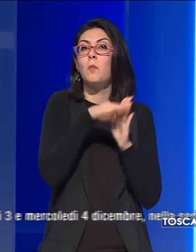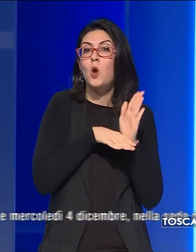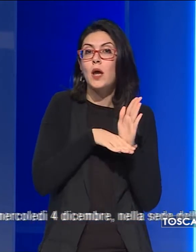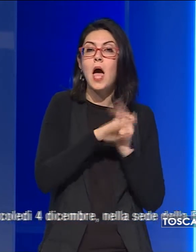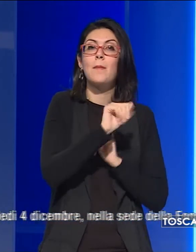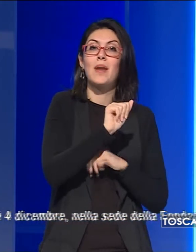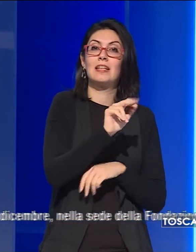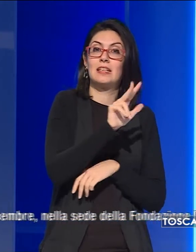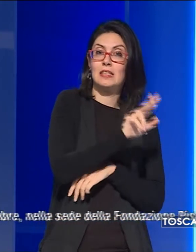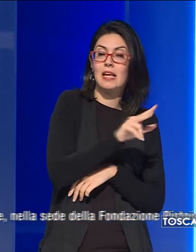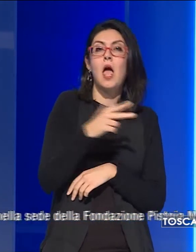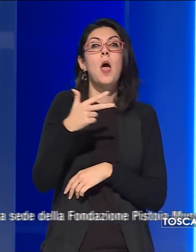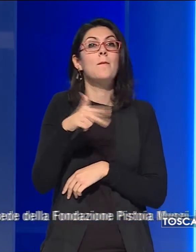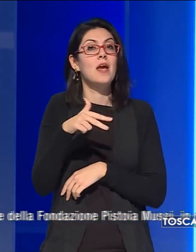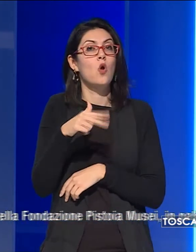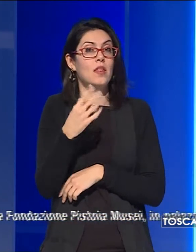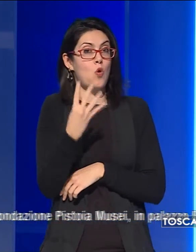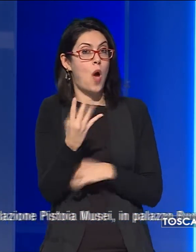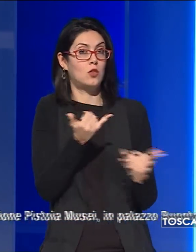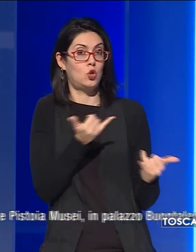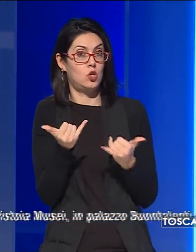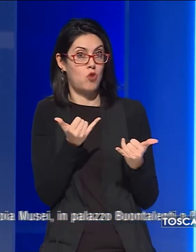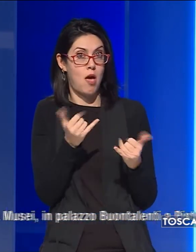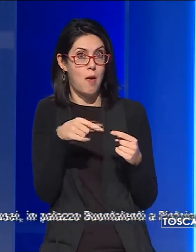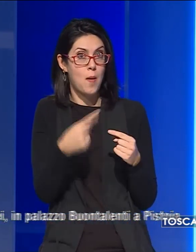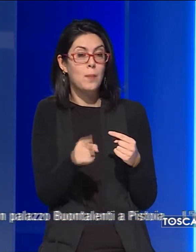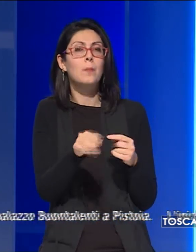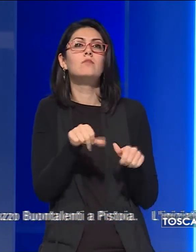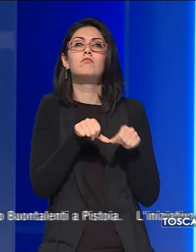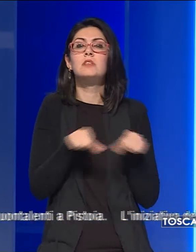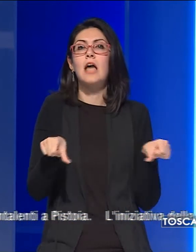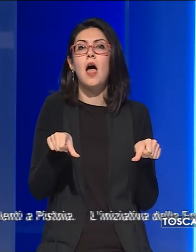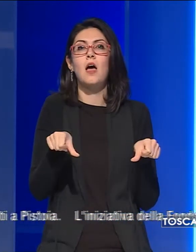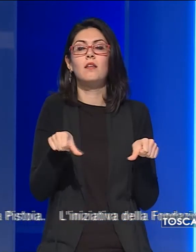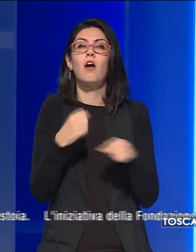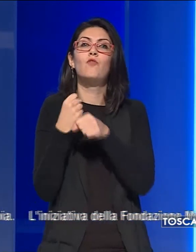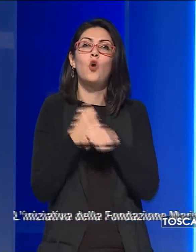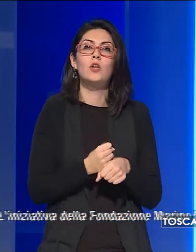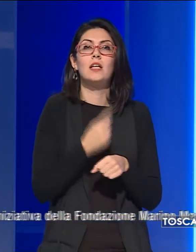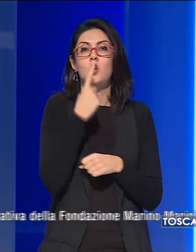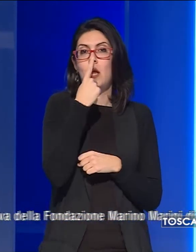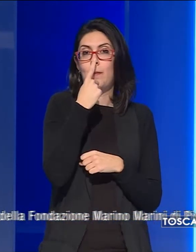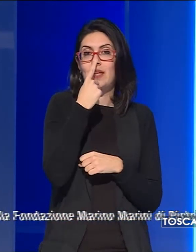martedì 3 e mercoledì 4 dicembre nella sede della Fondazione Pistoia Musei